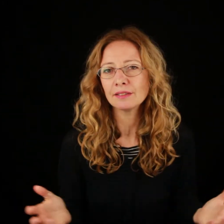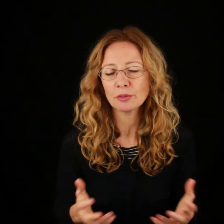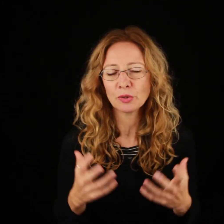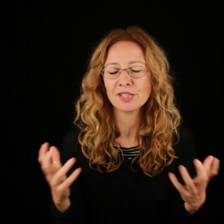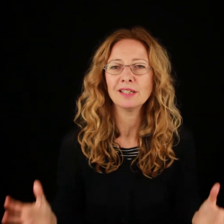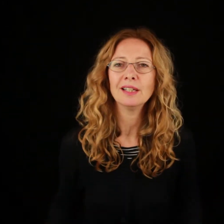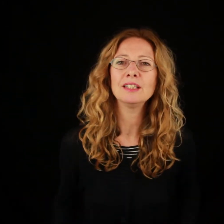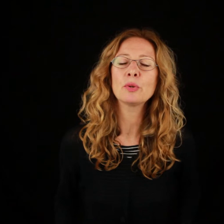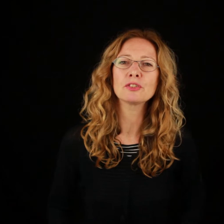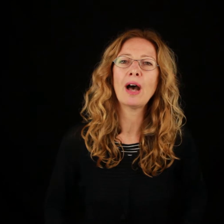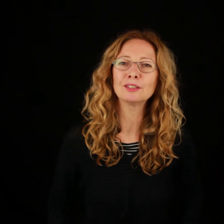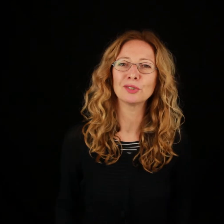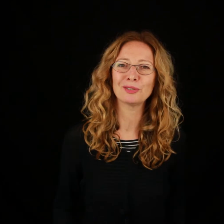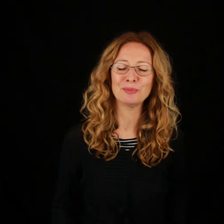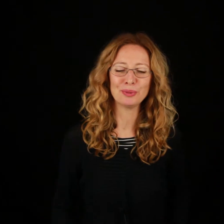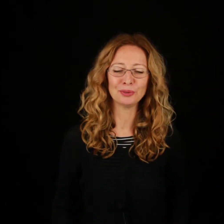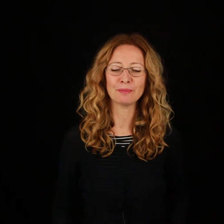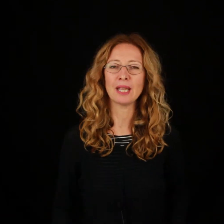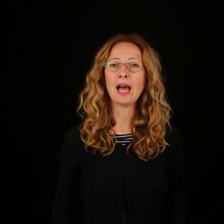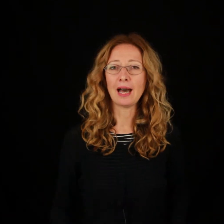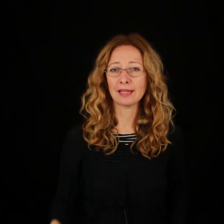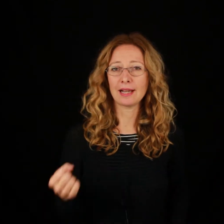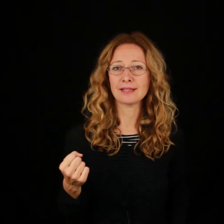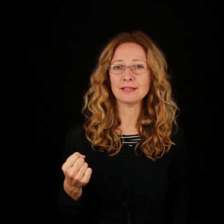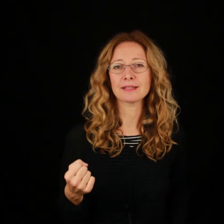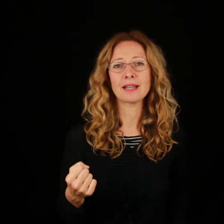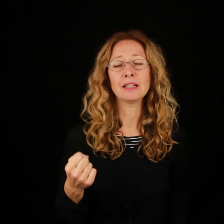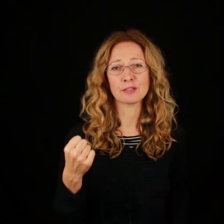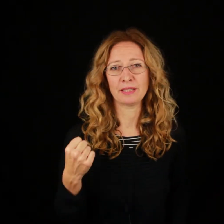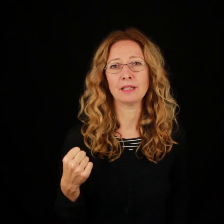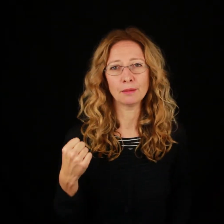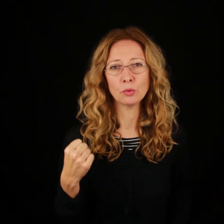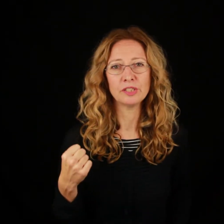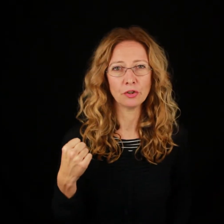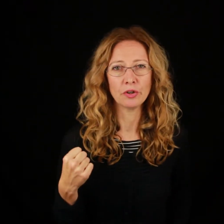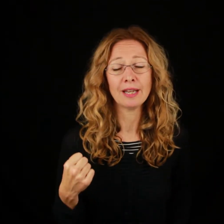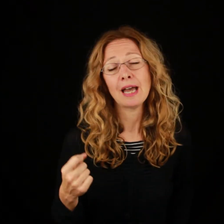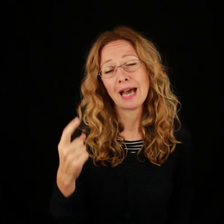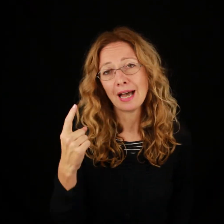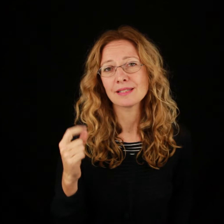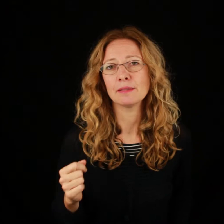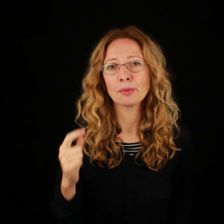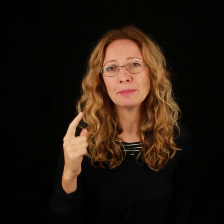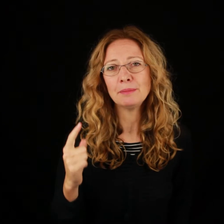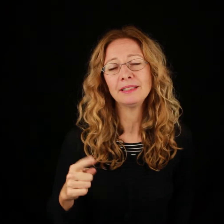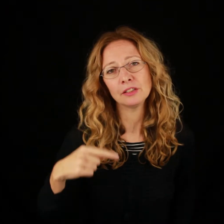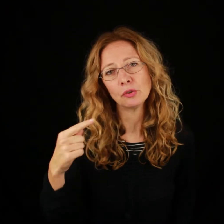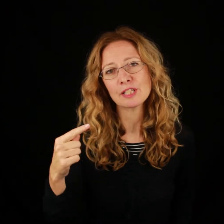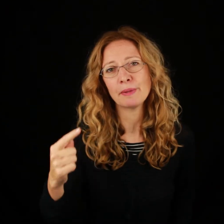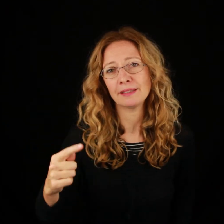diciamo così, di questo atto che ha compiuto. A casa sa che l'aspetta la moglie Nora, anzi probabilmente non lo aspetta,